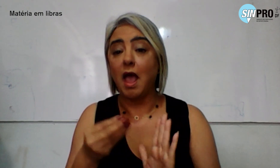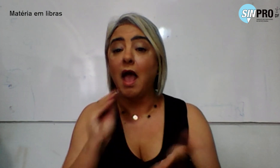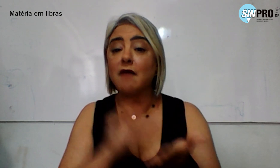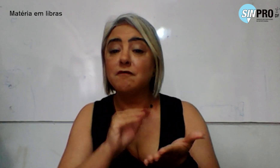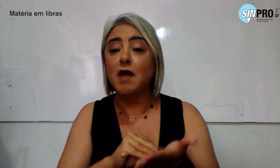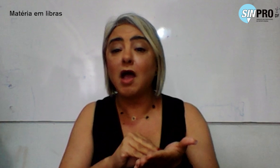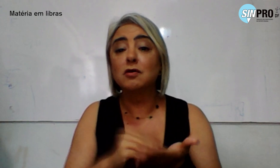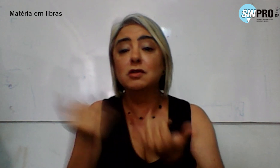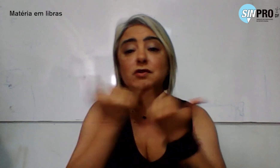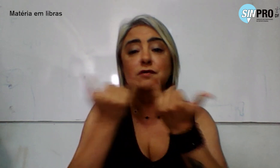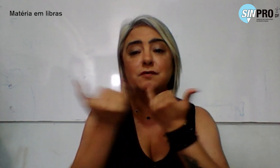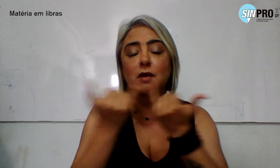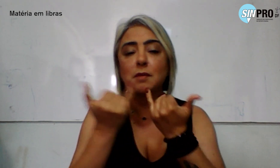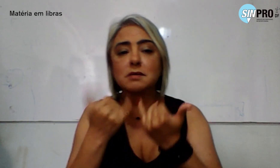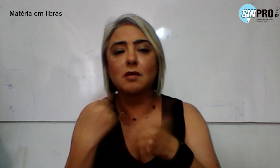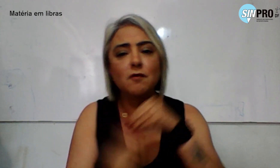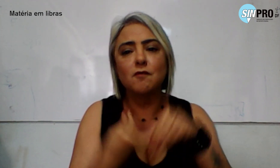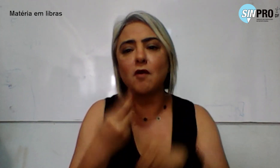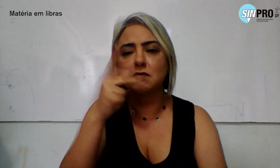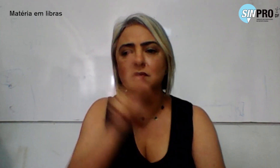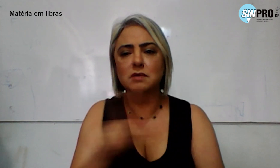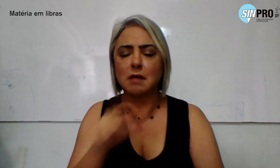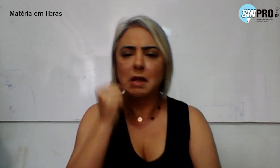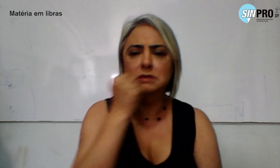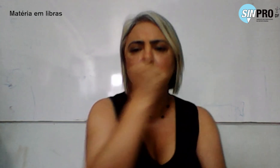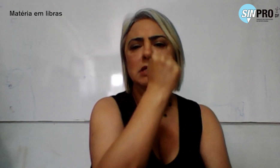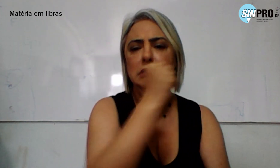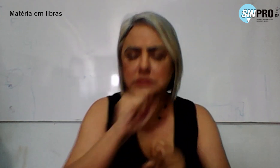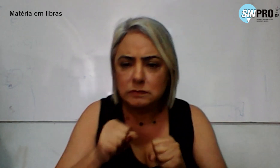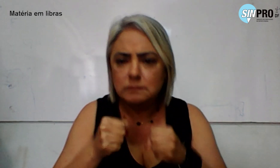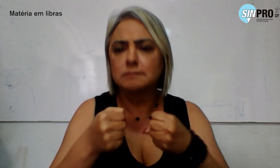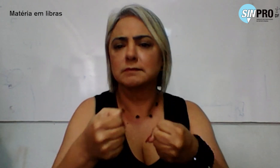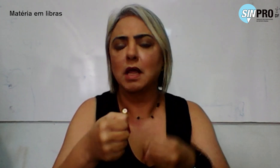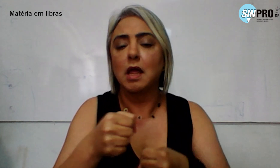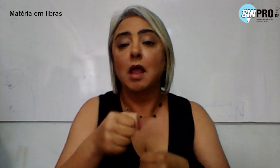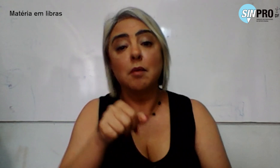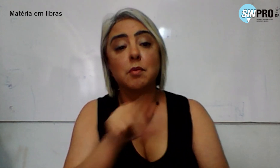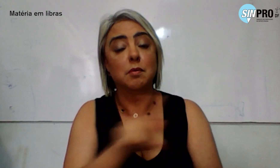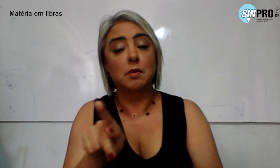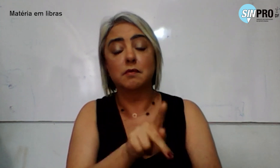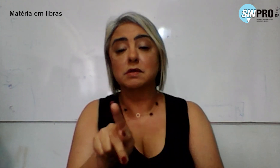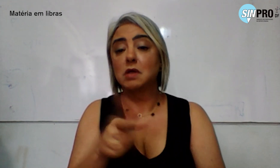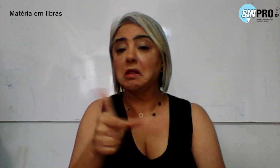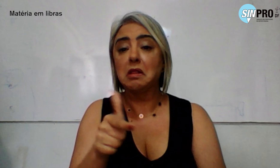que circunda seu trabalho e a resistência enfrentada por educadores que não conhecem a